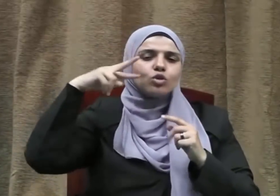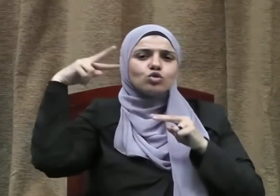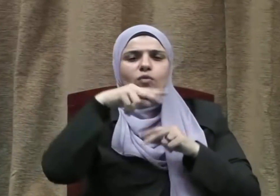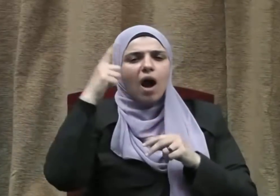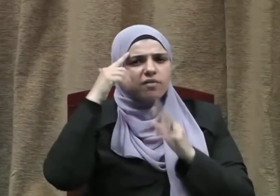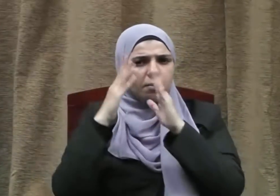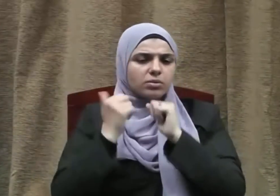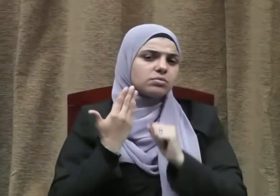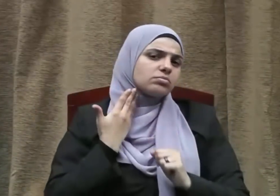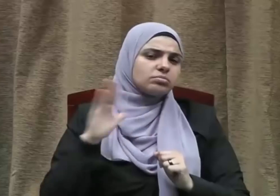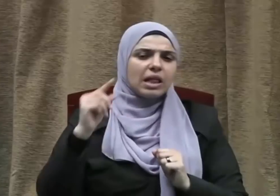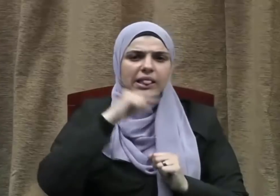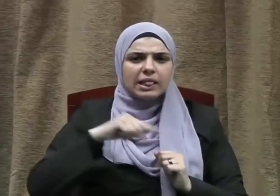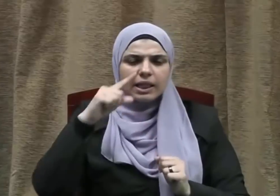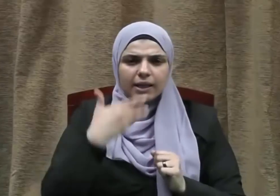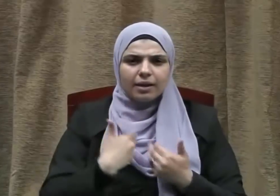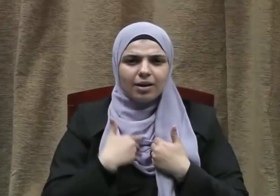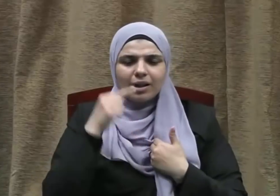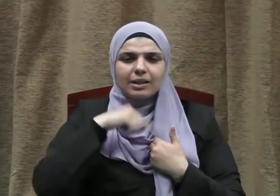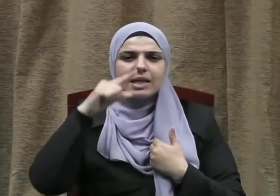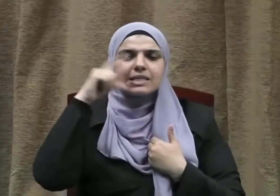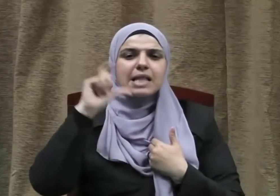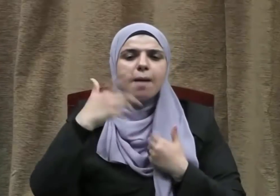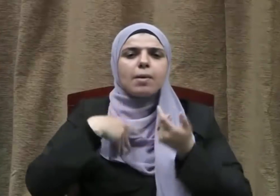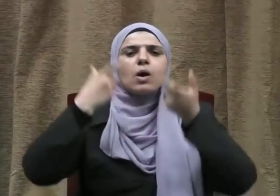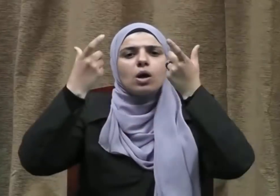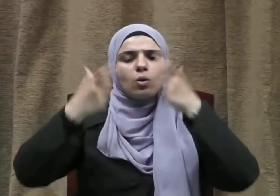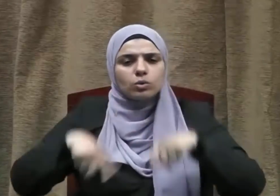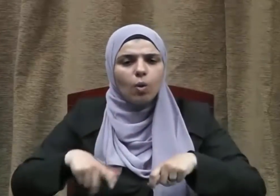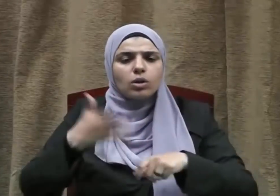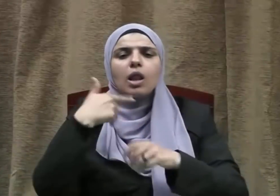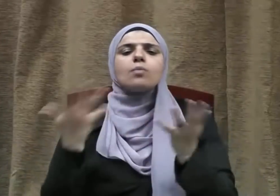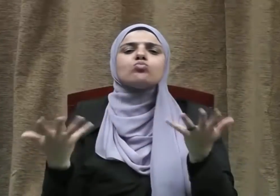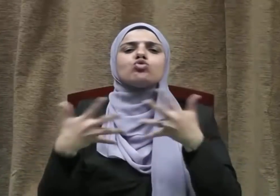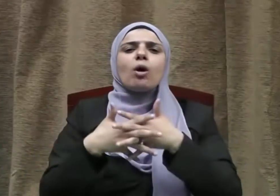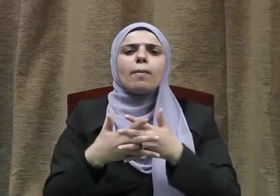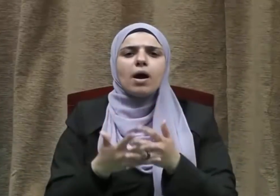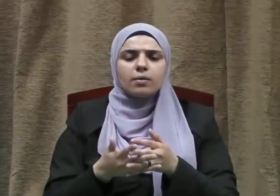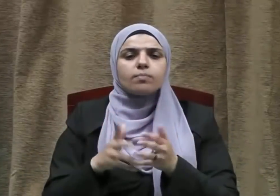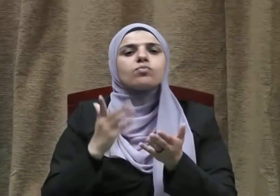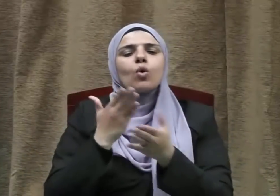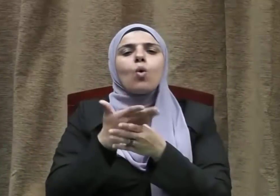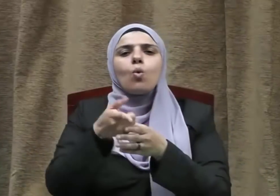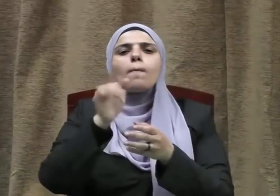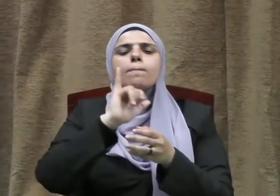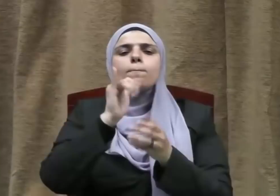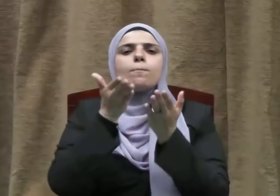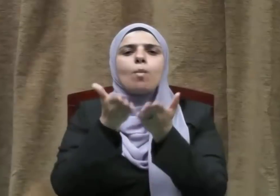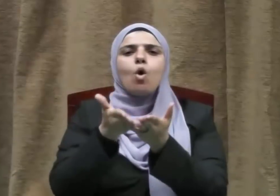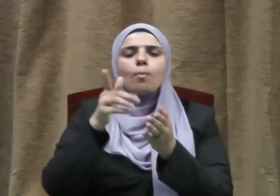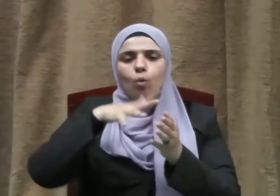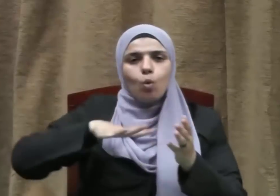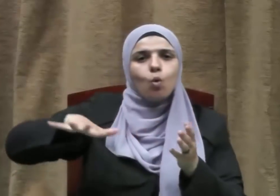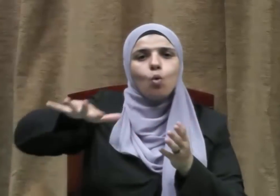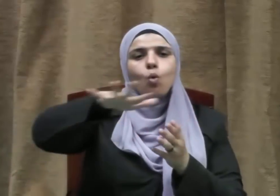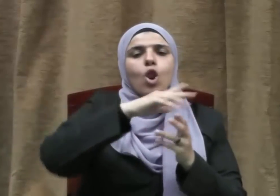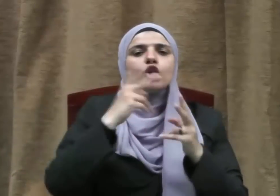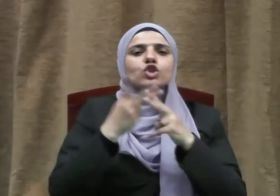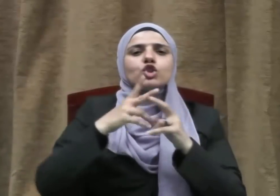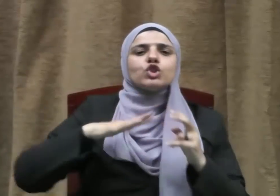الذهنية التي نريدها لديننا ووطننا ومجتمعنا وهذا هو حال